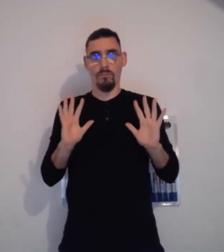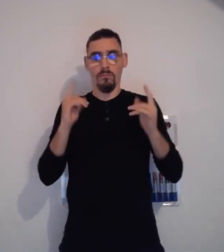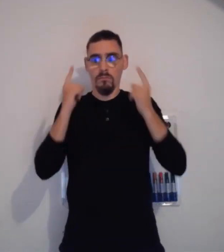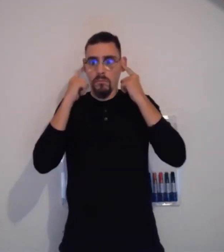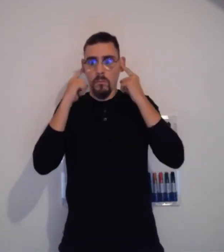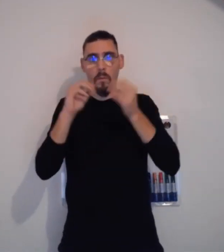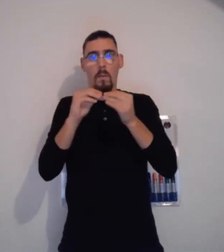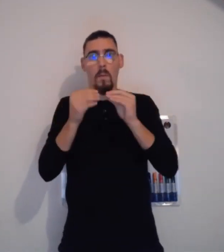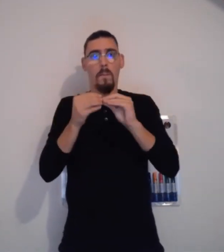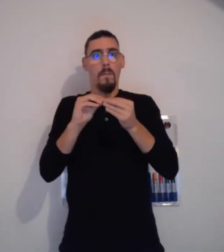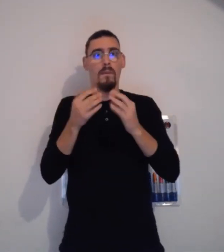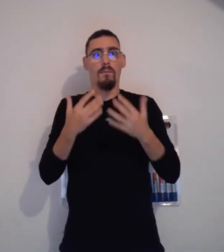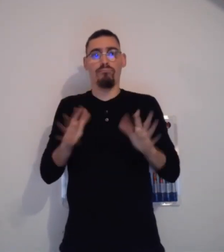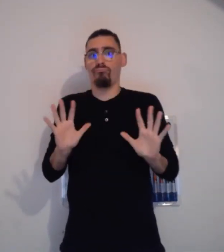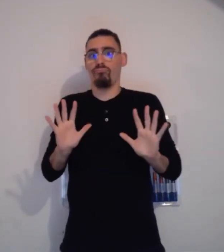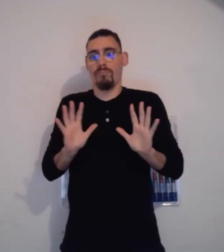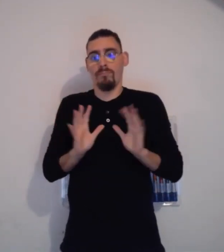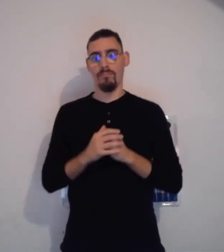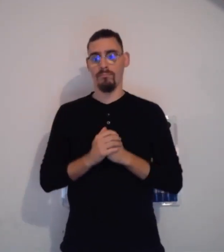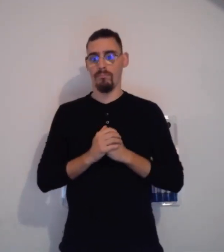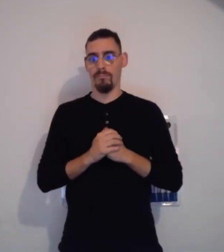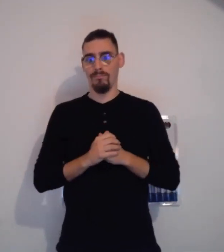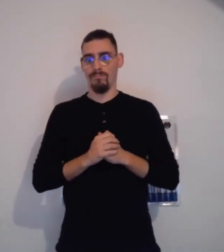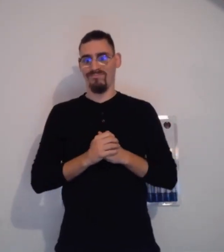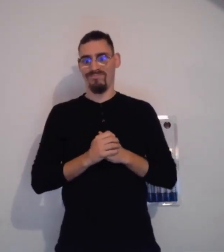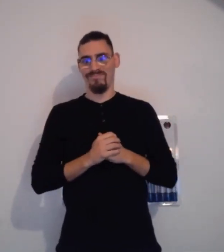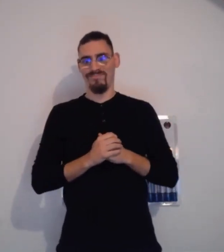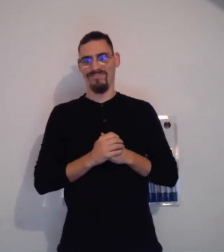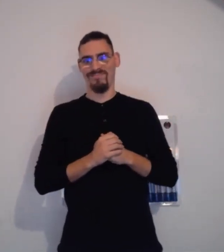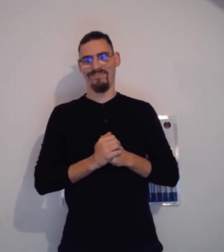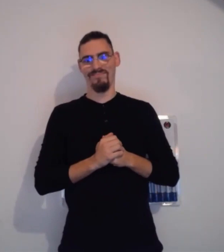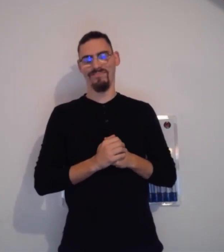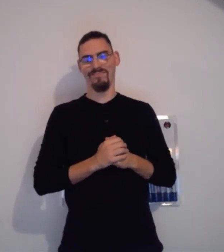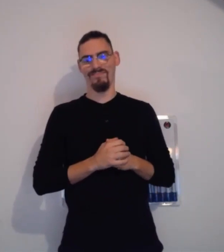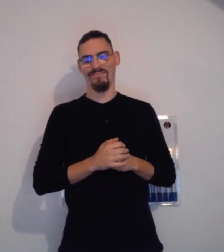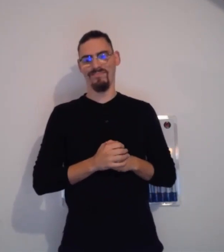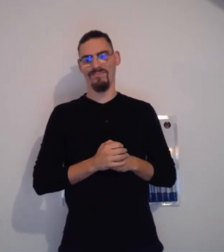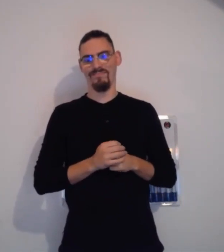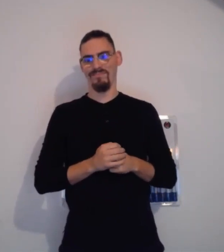Et c'est tout. C'est seulement un problème d'audition.